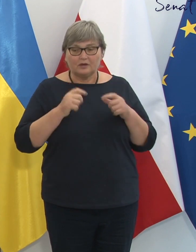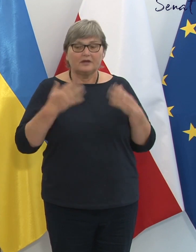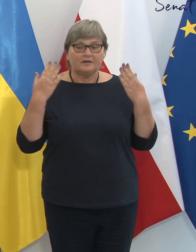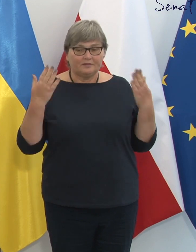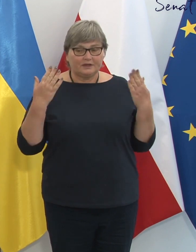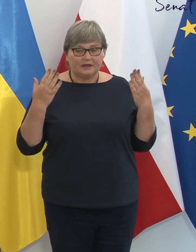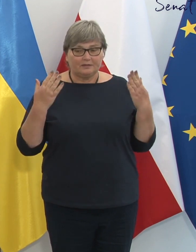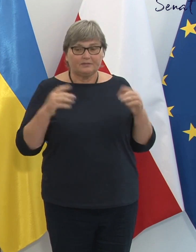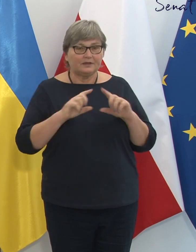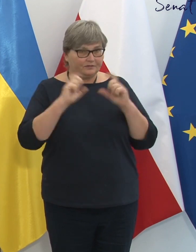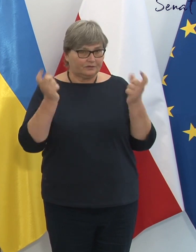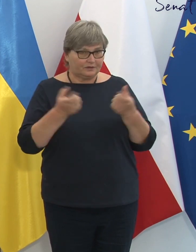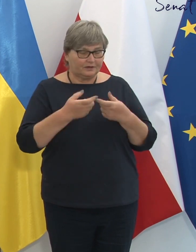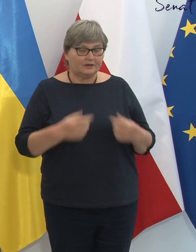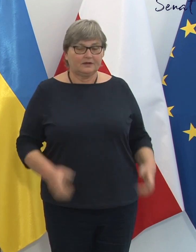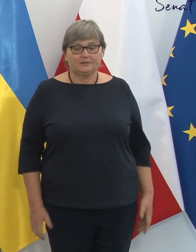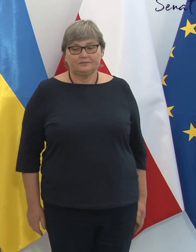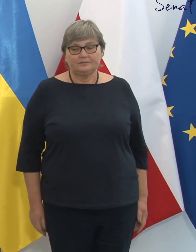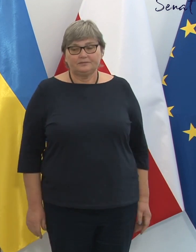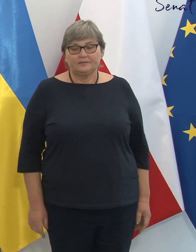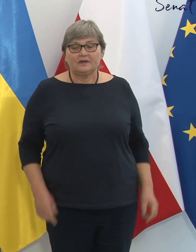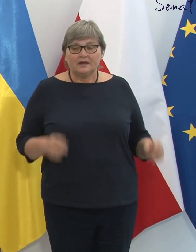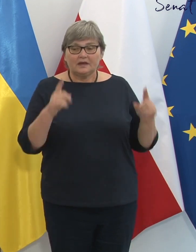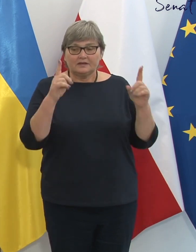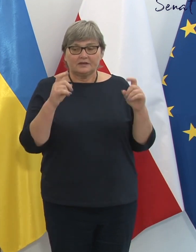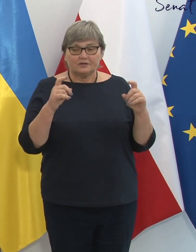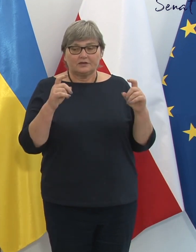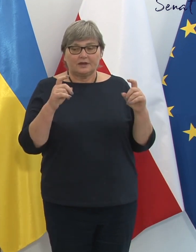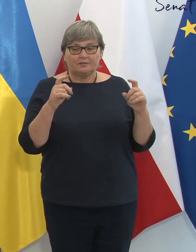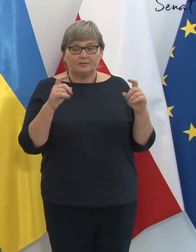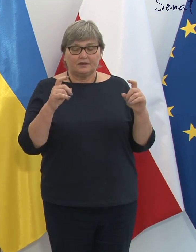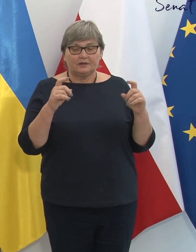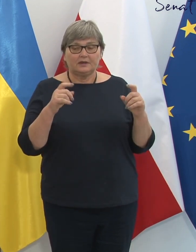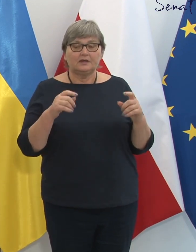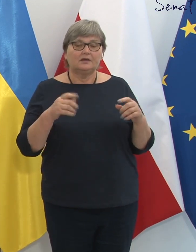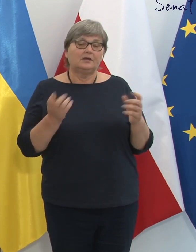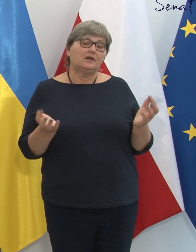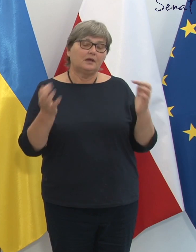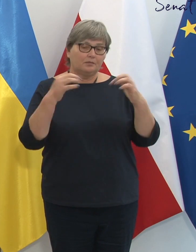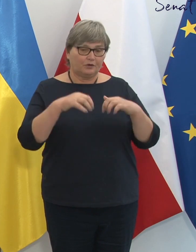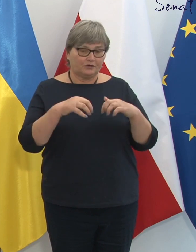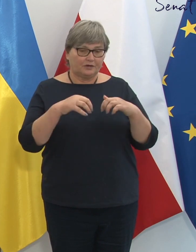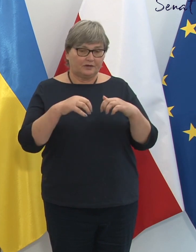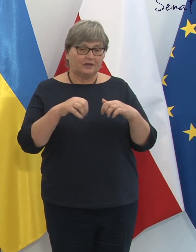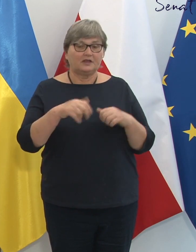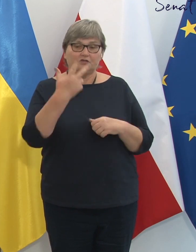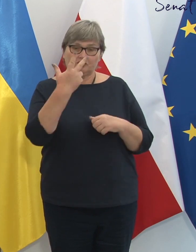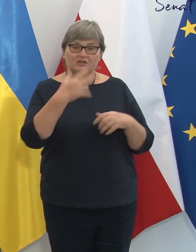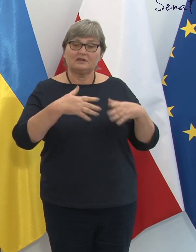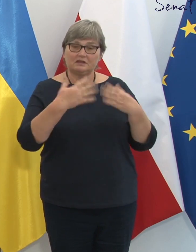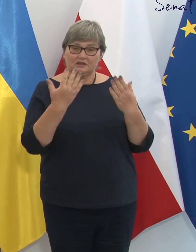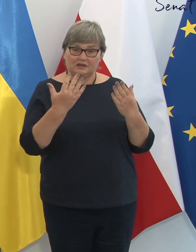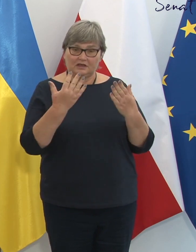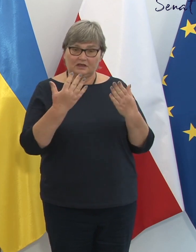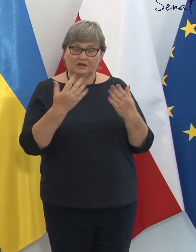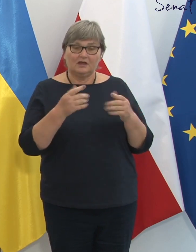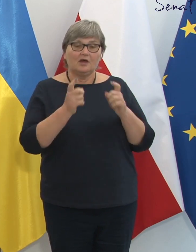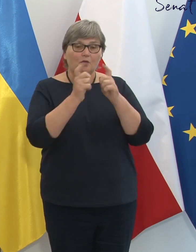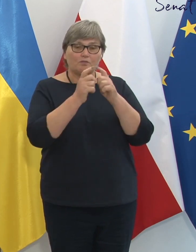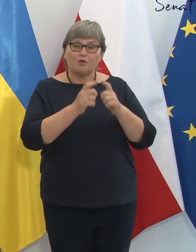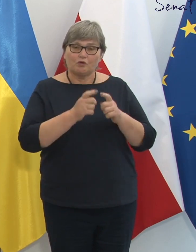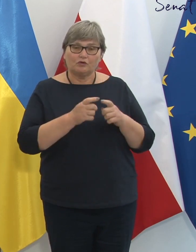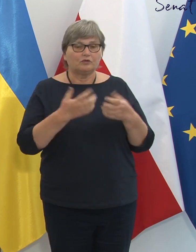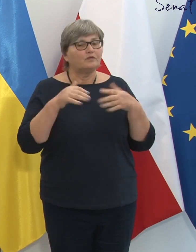Witam Państwa. Zaczynamy posiedzenie zaplanowane na trzy dni. Punktów jest